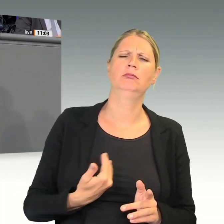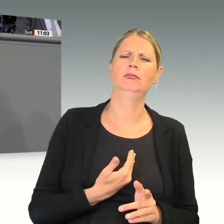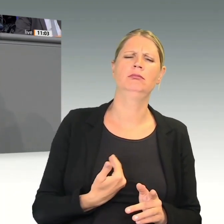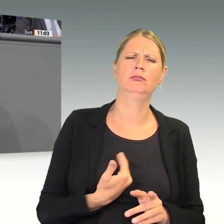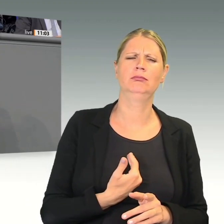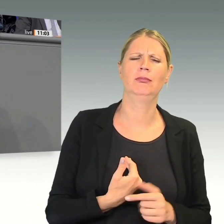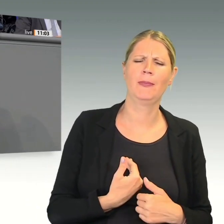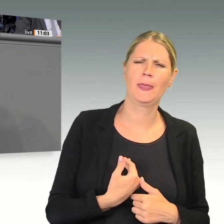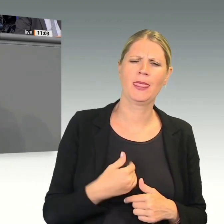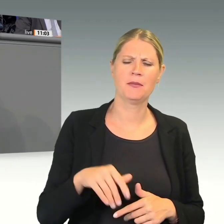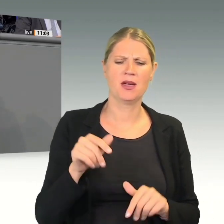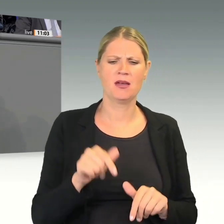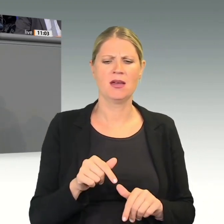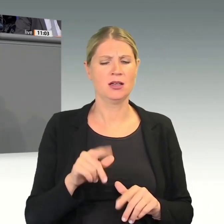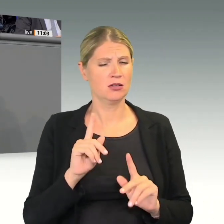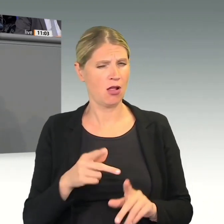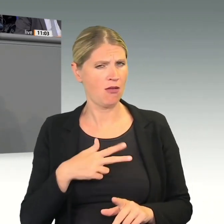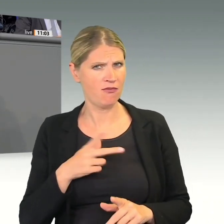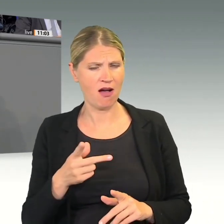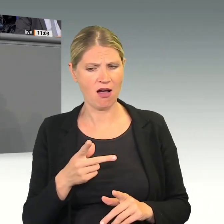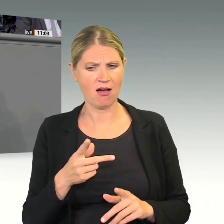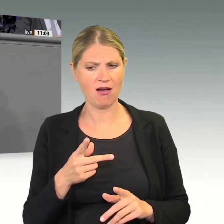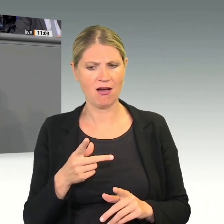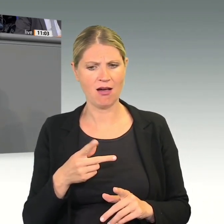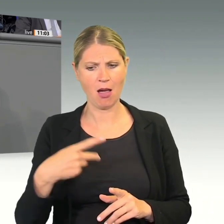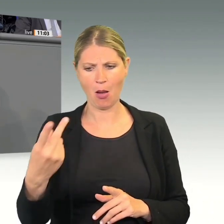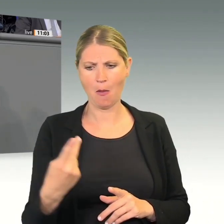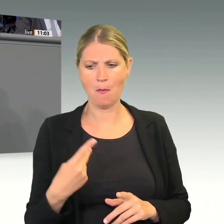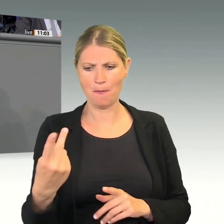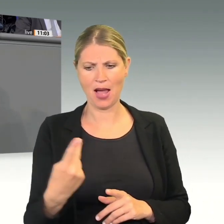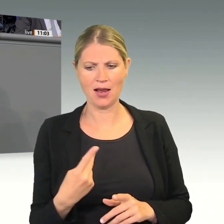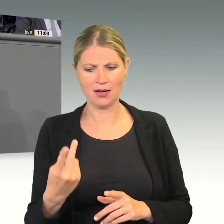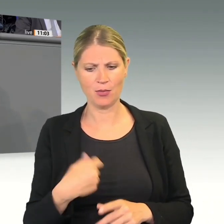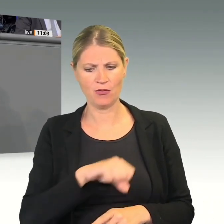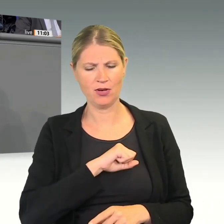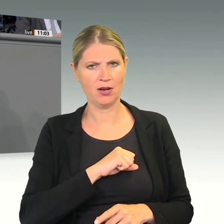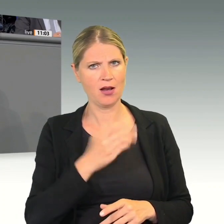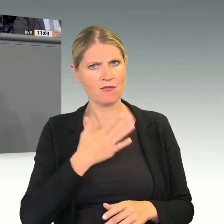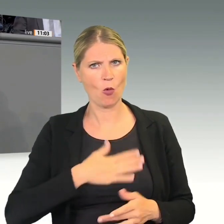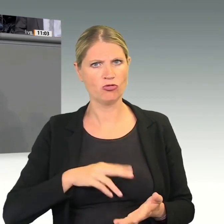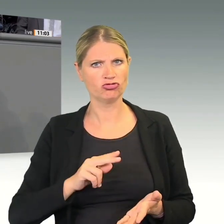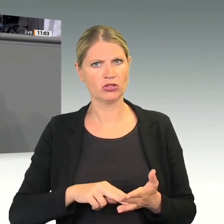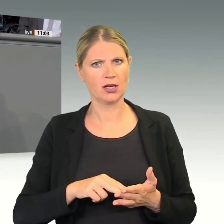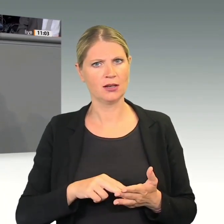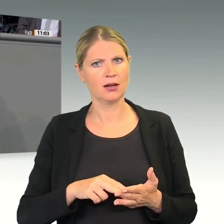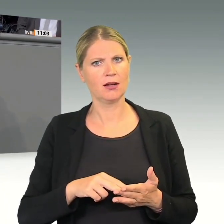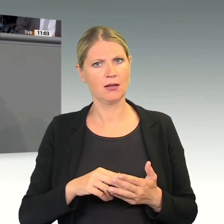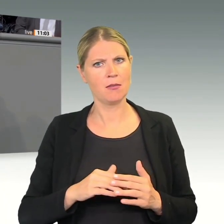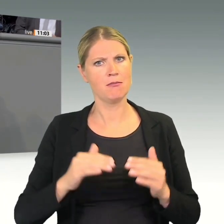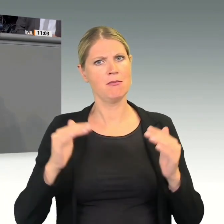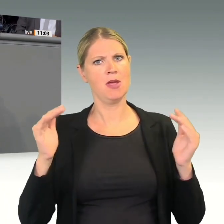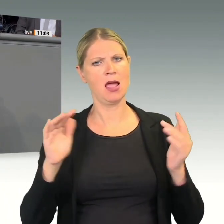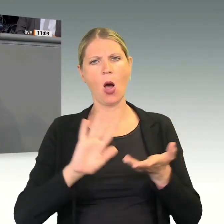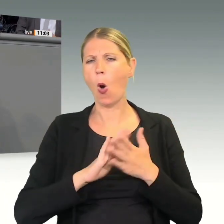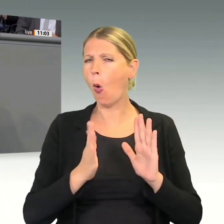gegenseitige Wohlstandsmährung gehen soll oder ob über diesen Hebel grüne Politik in die Welt getragen werden soll.